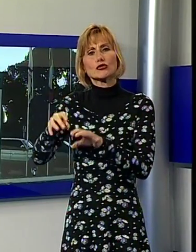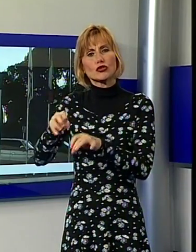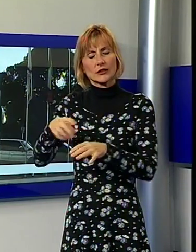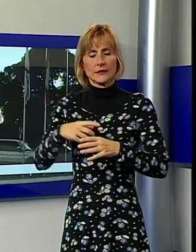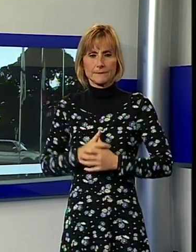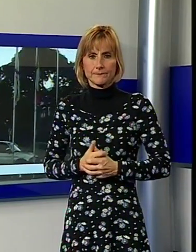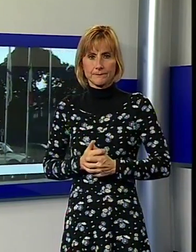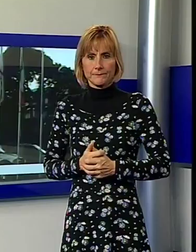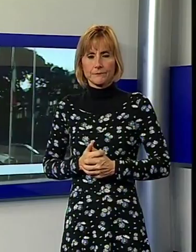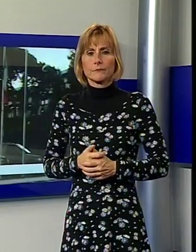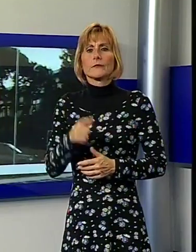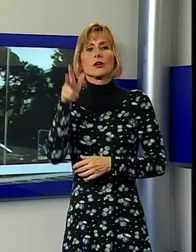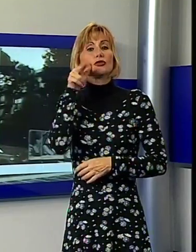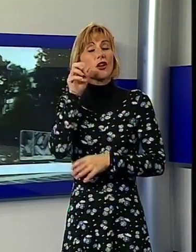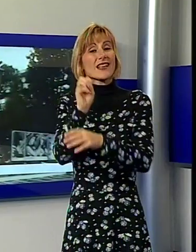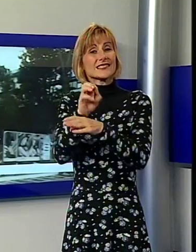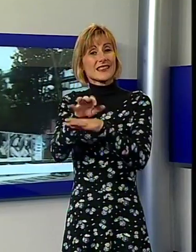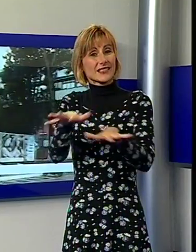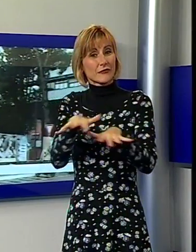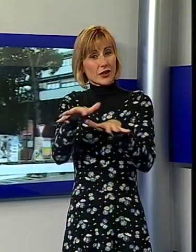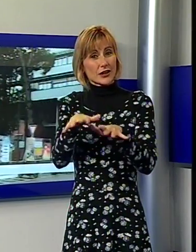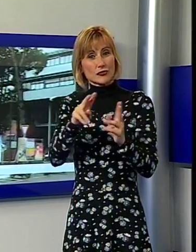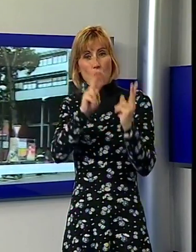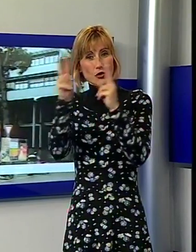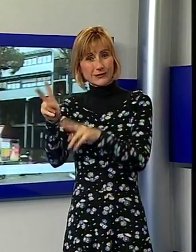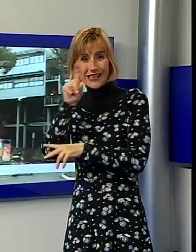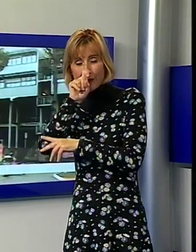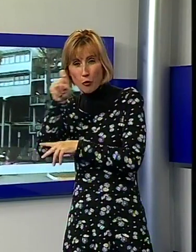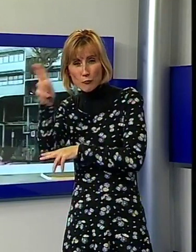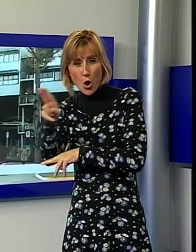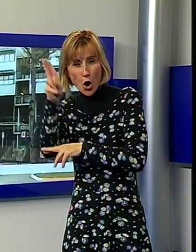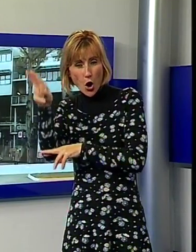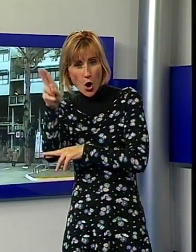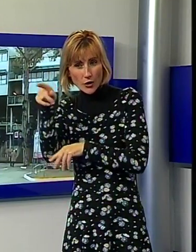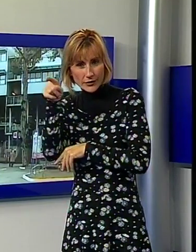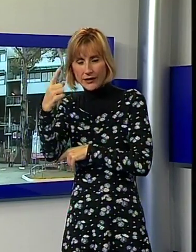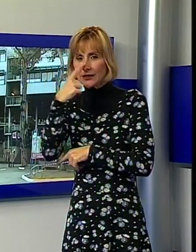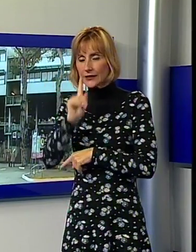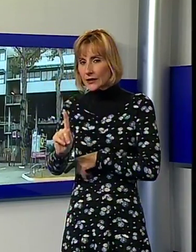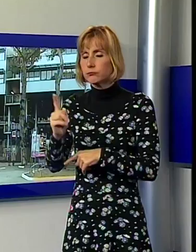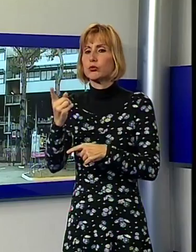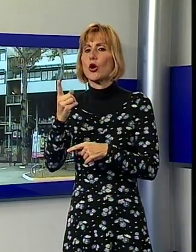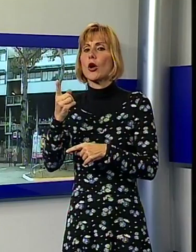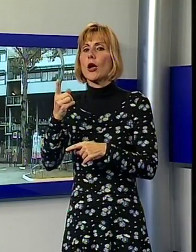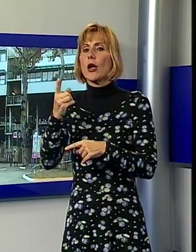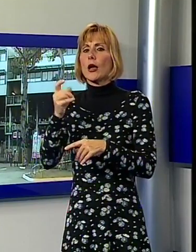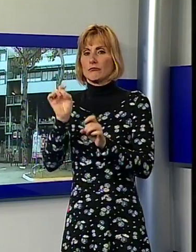'insegnante Via Reggina, morta a Livorno per una forma di meningite meningococcica, non può essere messo in relazione con i casi di